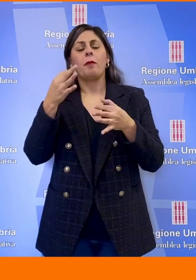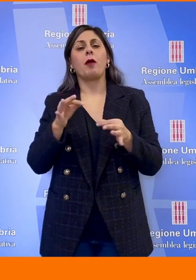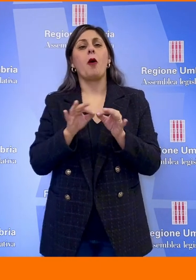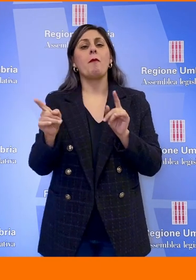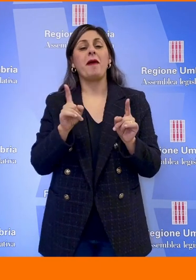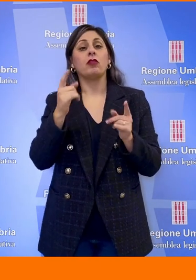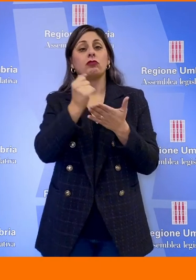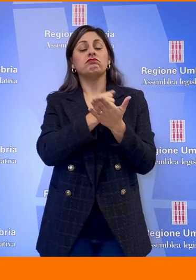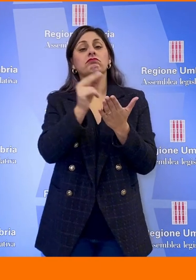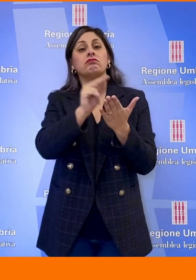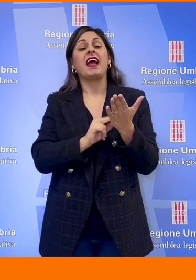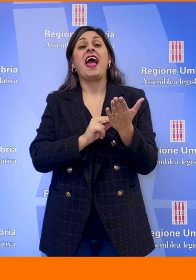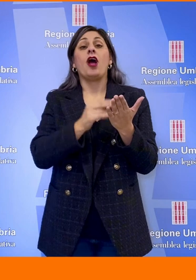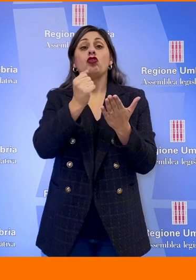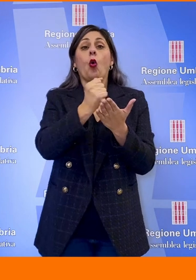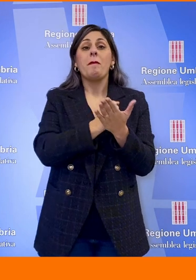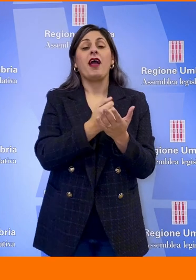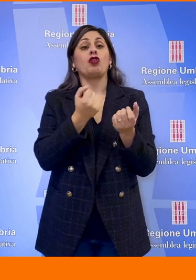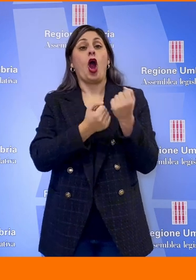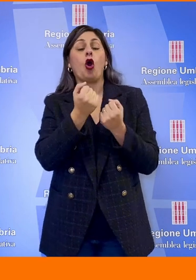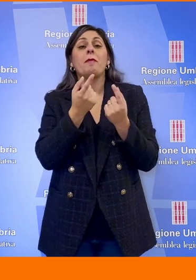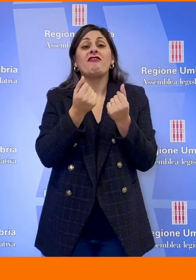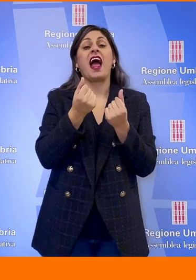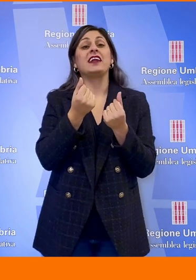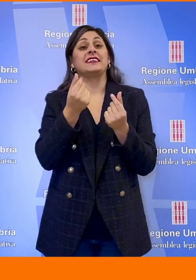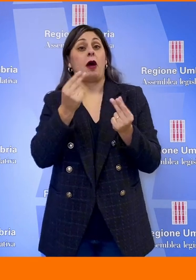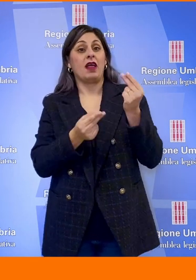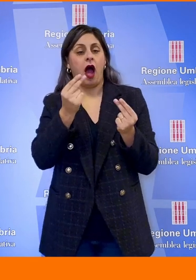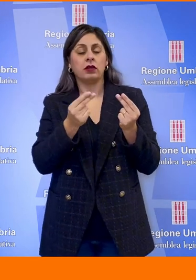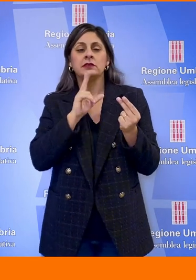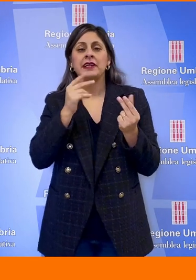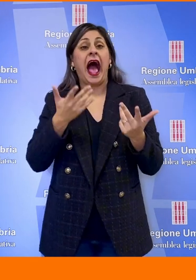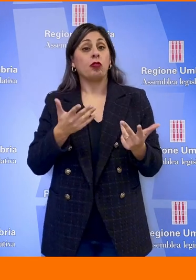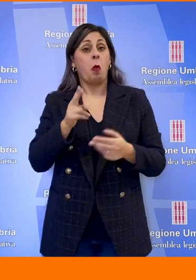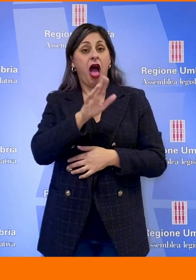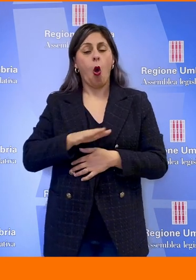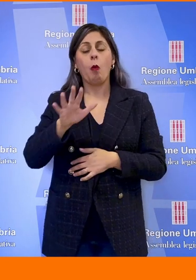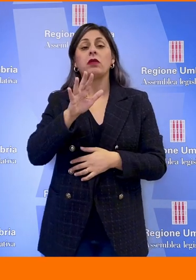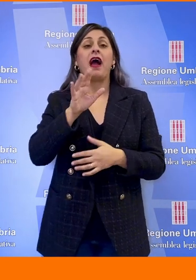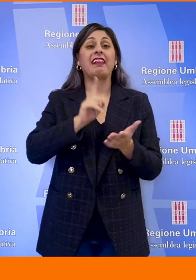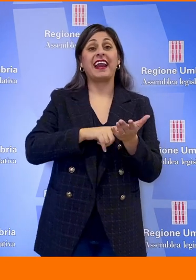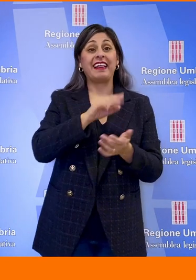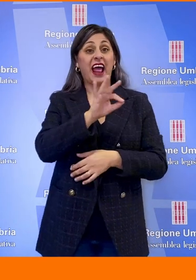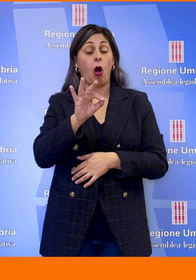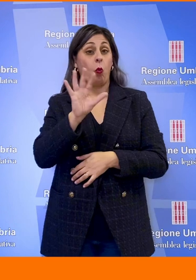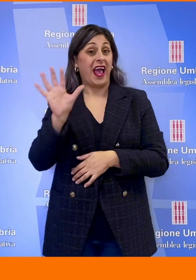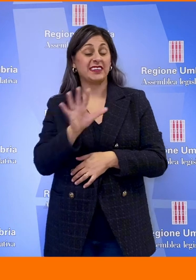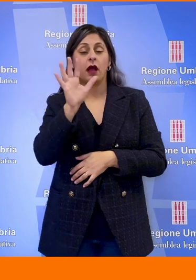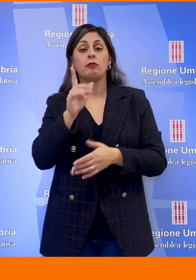finanza e di bilancio e riteniamo che oggi in Umbria alcuni diritti, come in primis quello alla sanità, sono